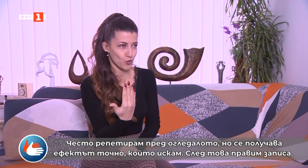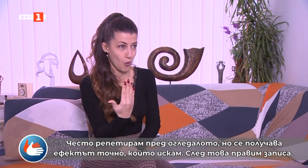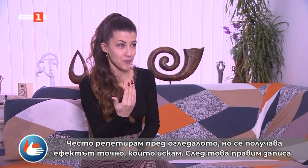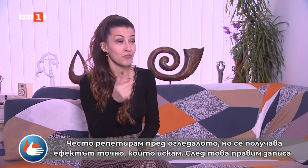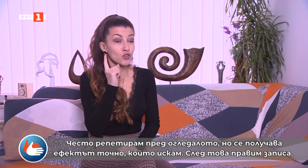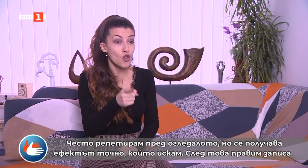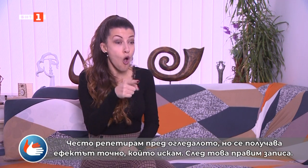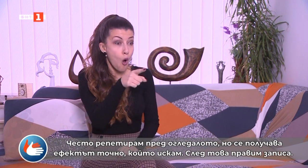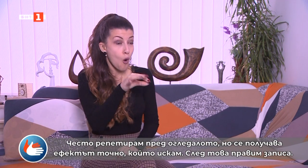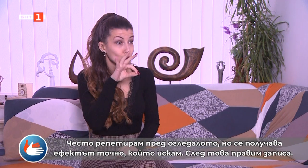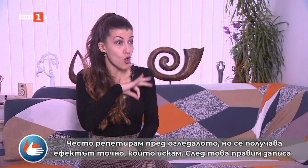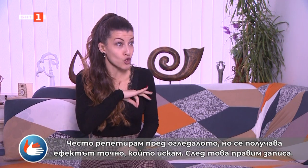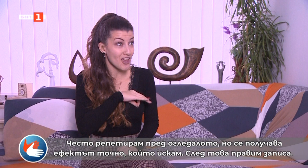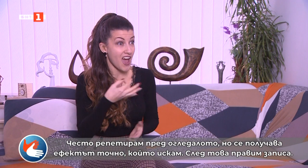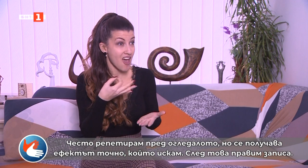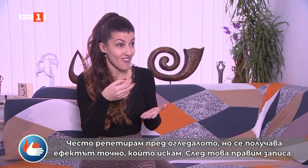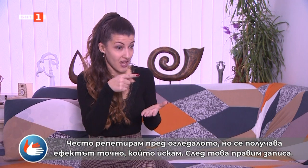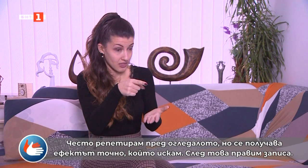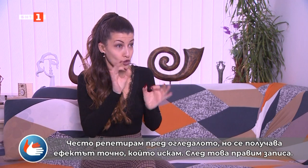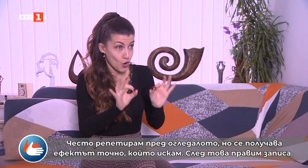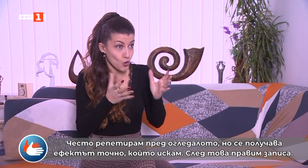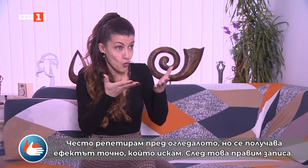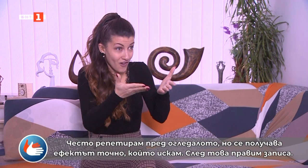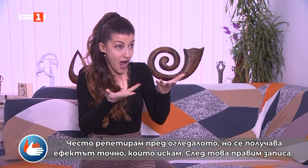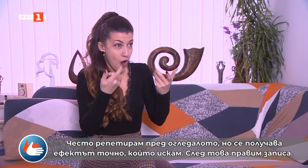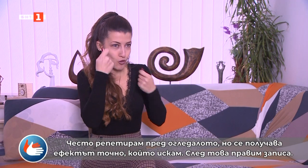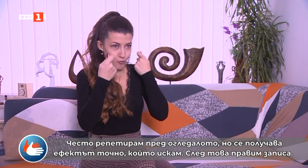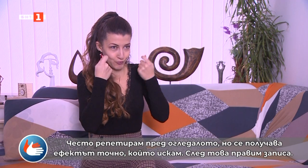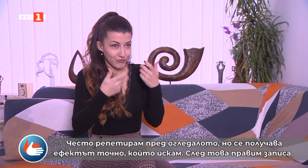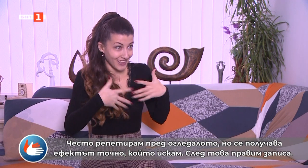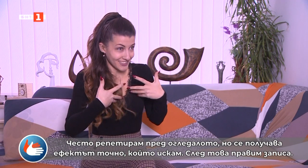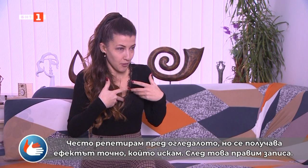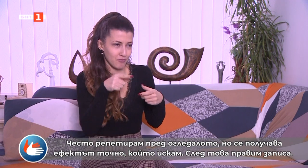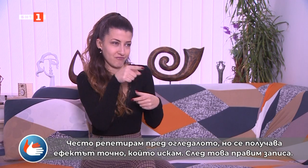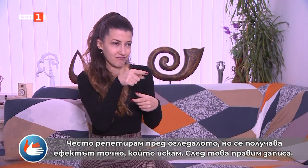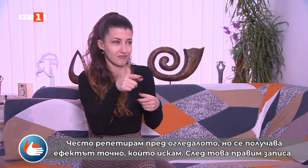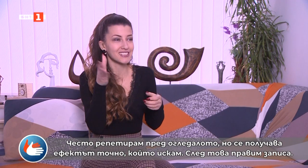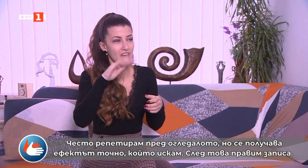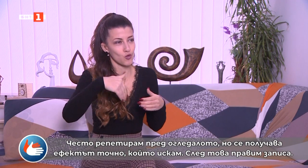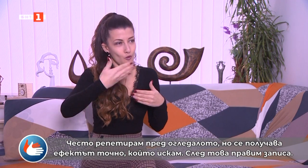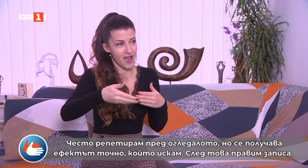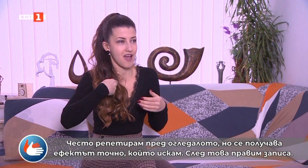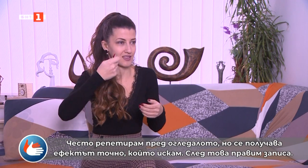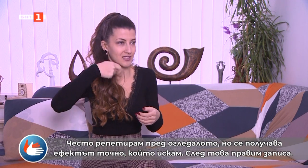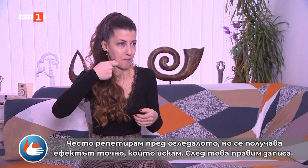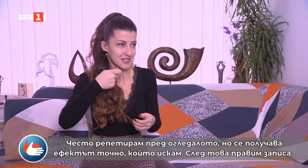Много често репетирам пред огледалото, но се получава ефектът точно който искам. След това вече правим записа.